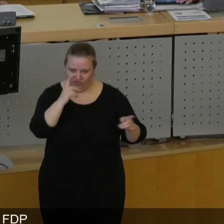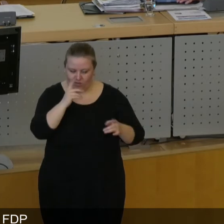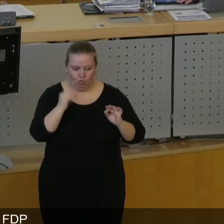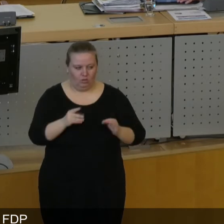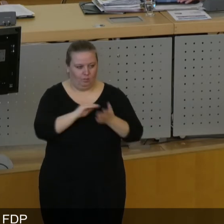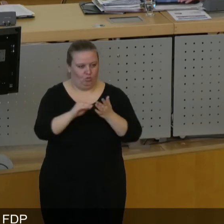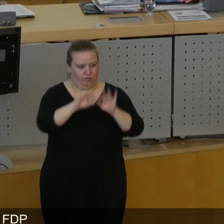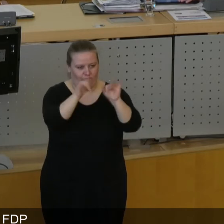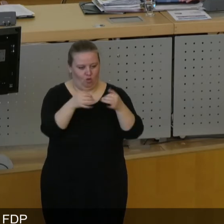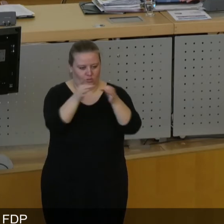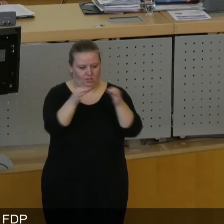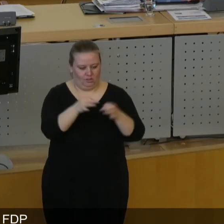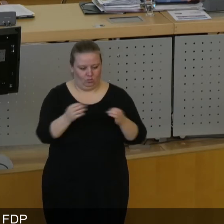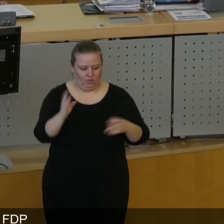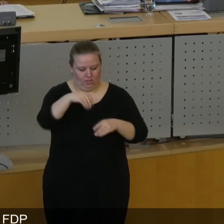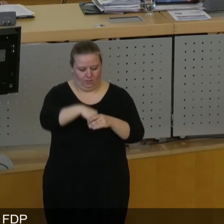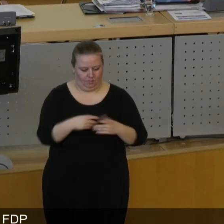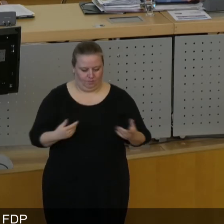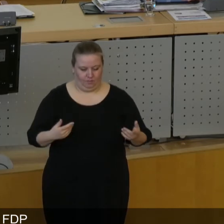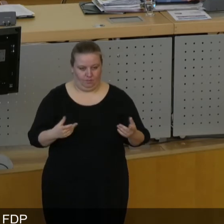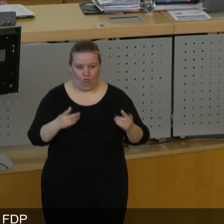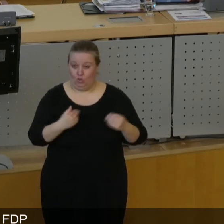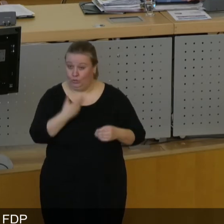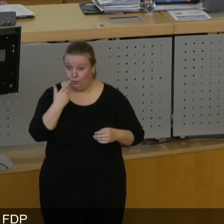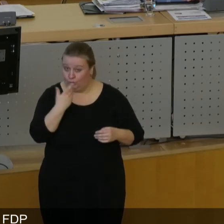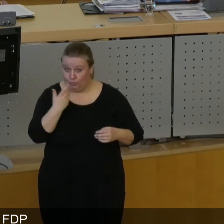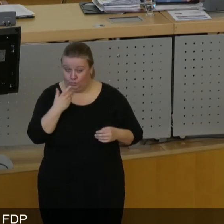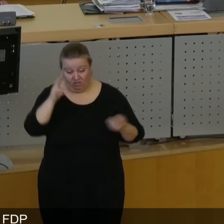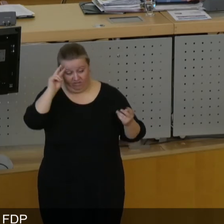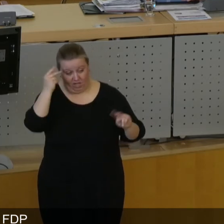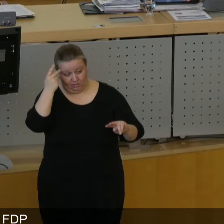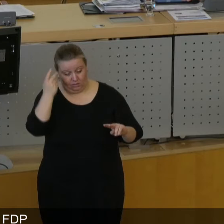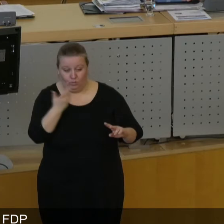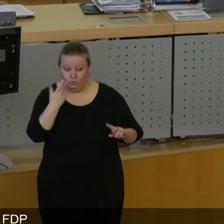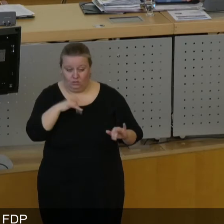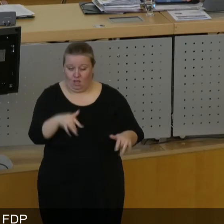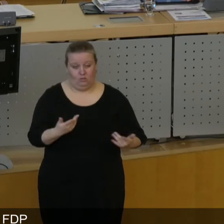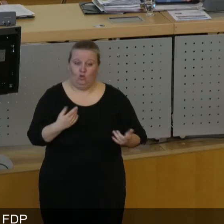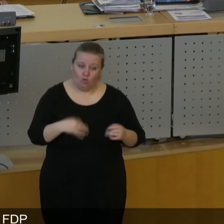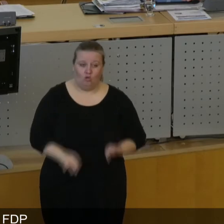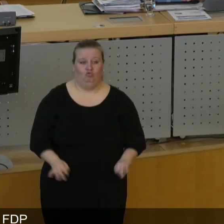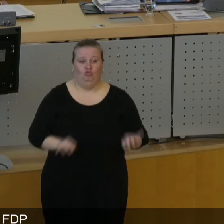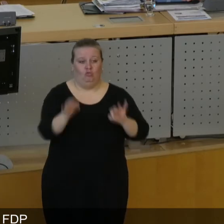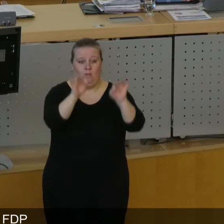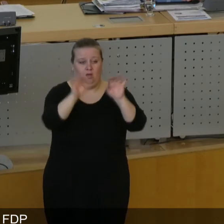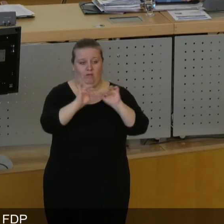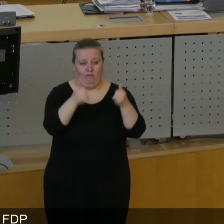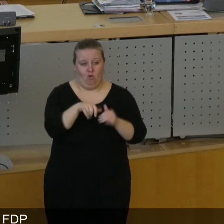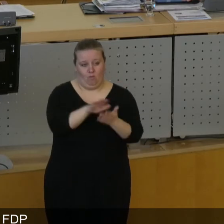bürokratische Satzung gießen wollen. Es findet also hier kein Paradigmenwechsel statt, sondern leider eine Fortsetzung